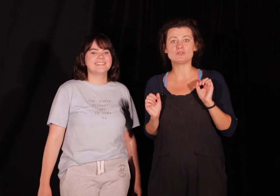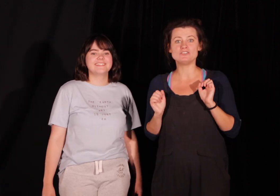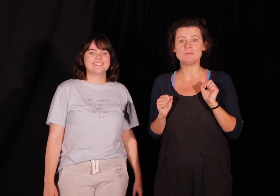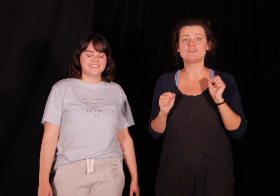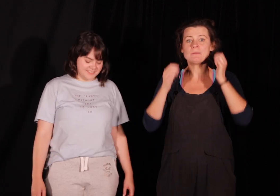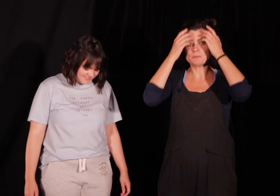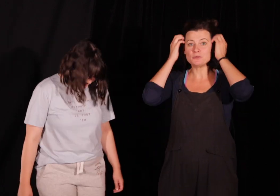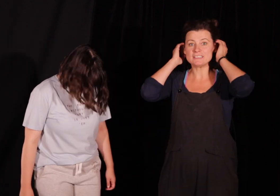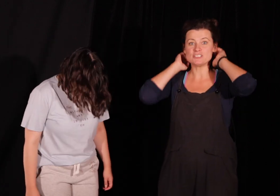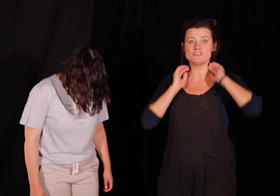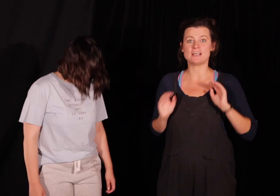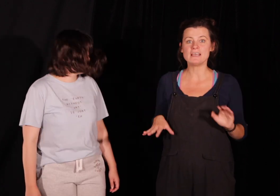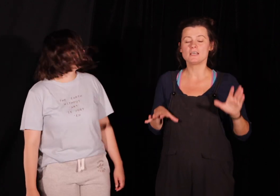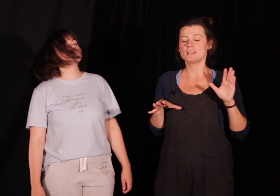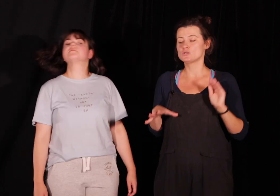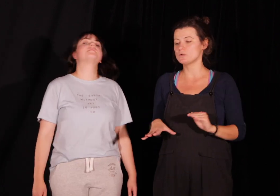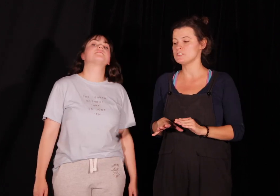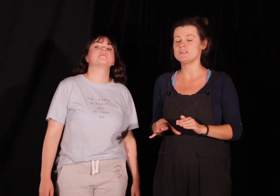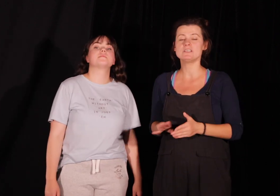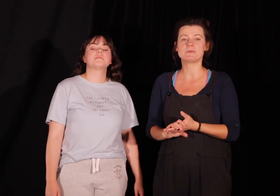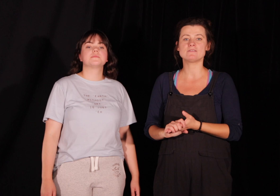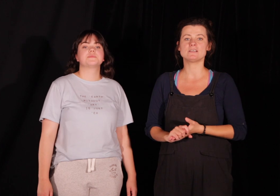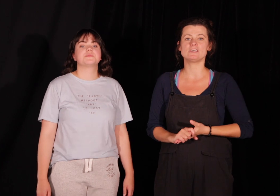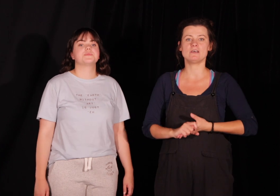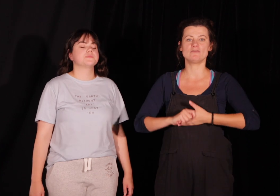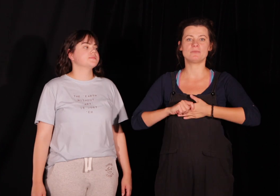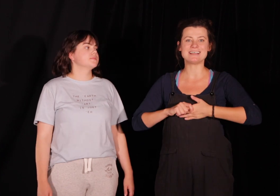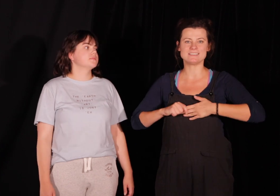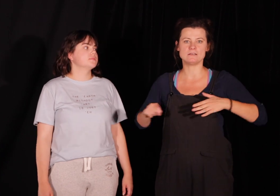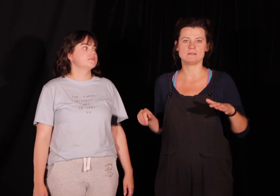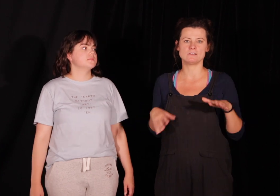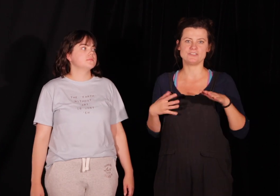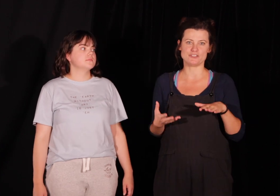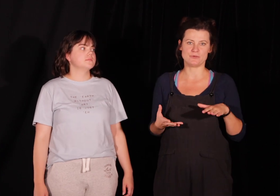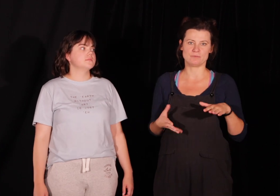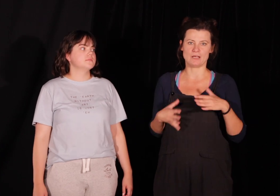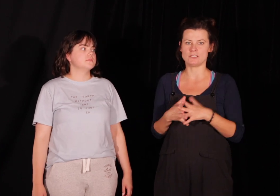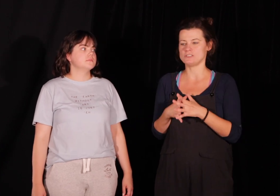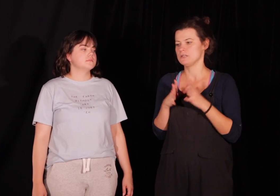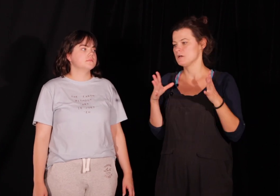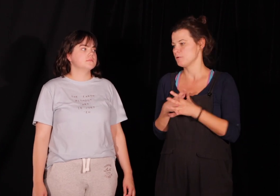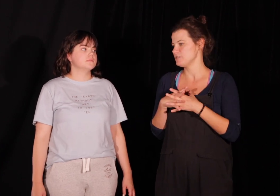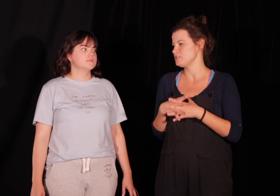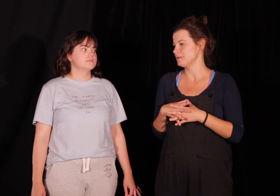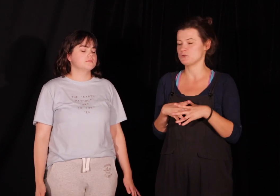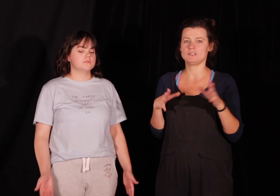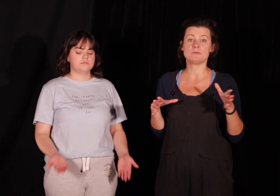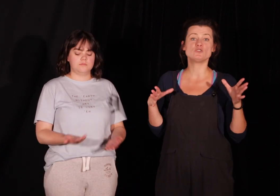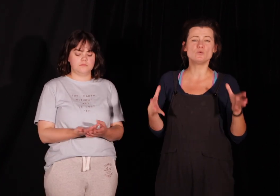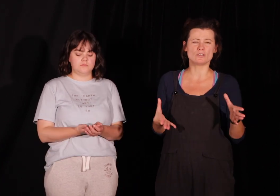dojdziemy, to ja proponuję takie ćwiczenie, które świetnie sprawdza się w pracy z dziećmi, tak? Jeśli prowadzicie na przykład nie w jakieś kółko